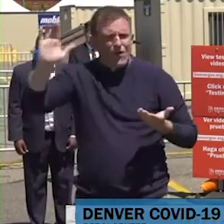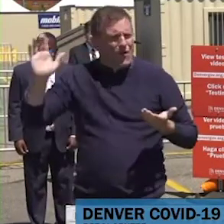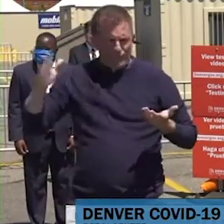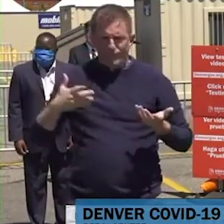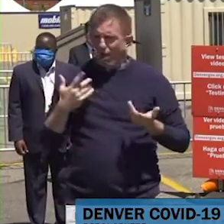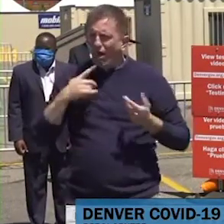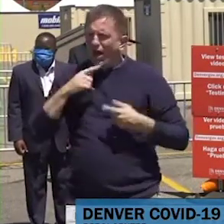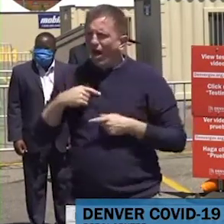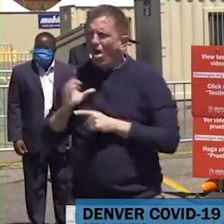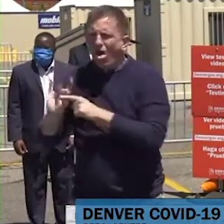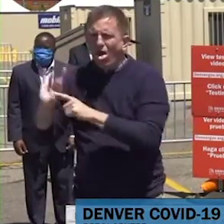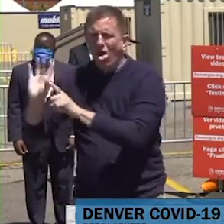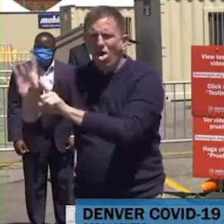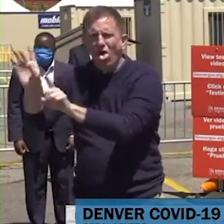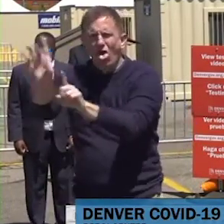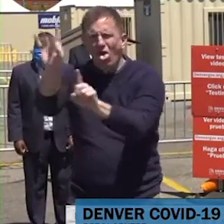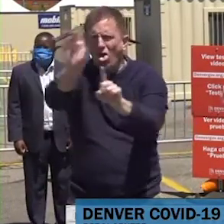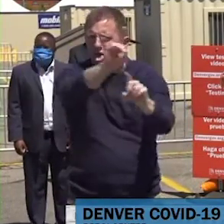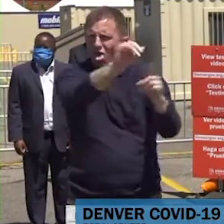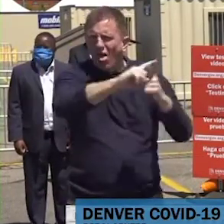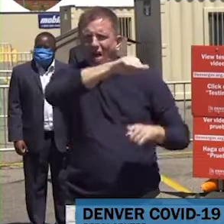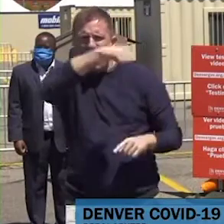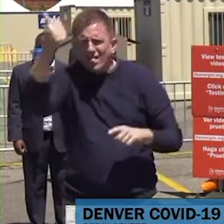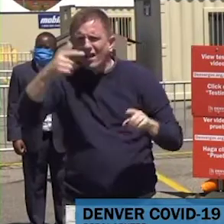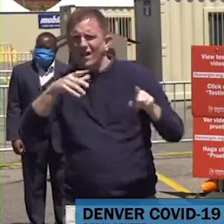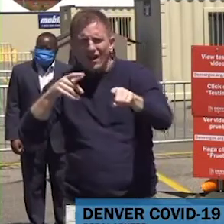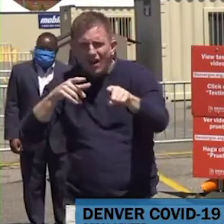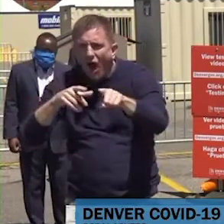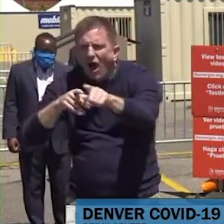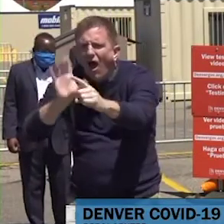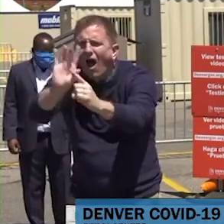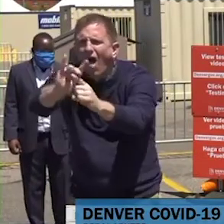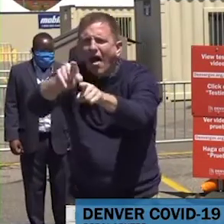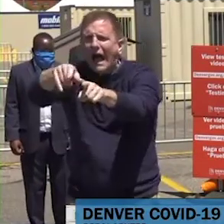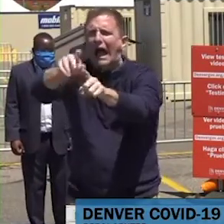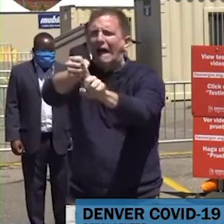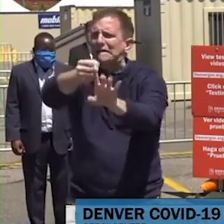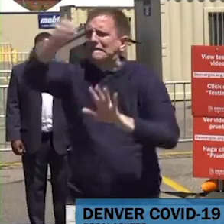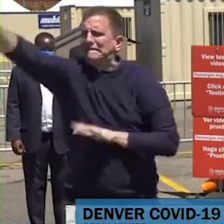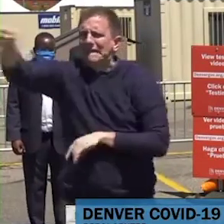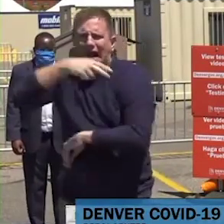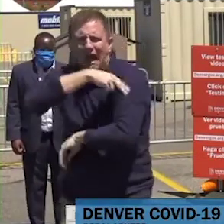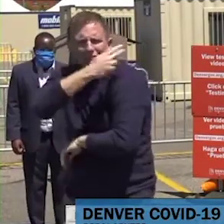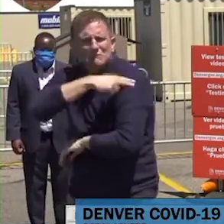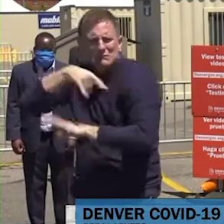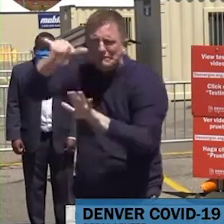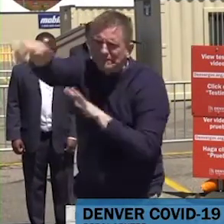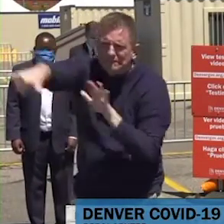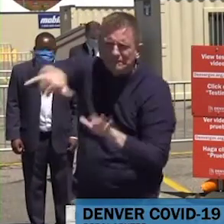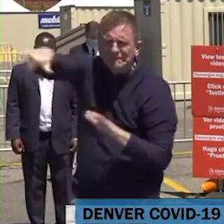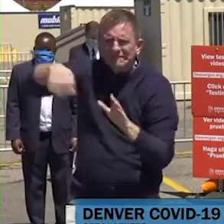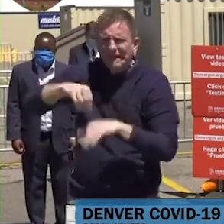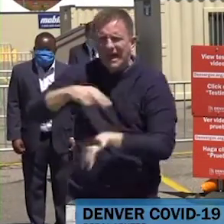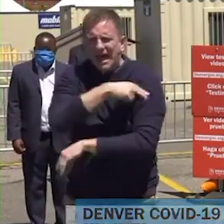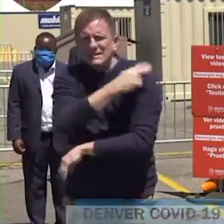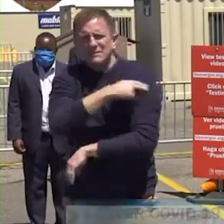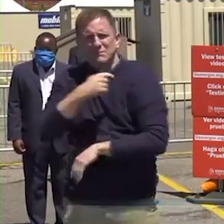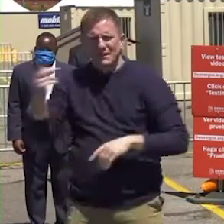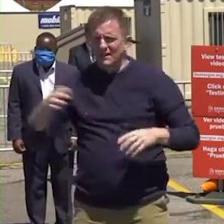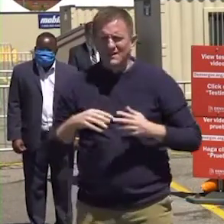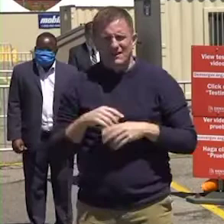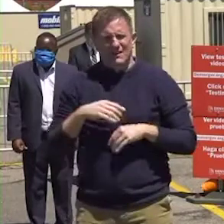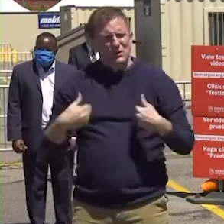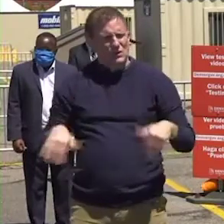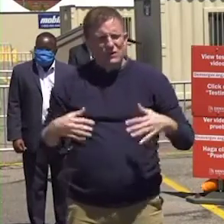científicos cuáles factores de nuestra propia biología nos lleva a tener tantas diferentes manifestaciones del coronavirus,